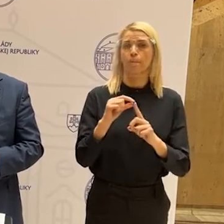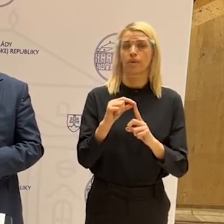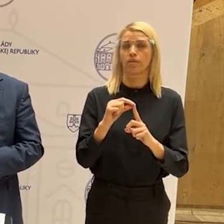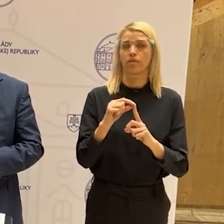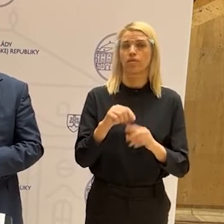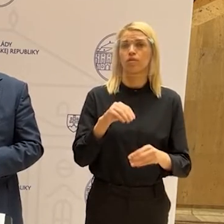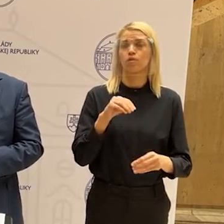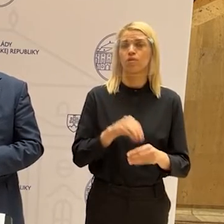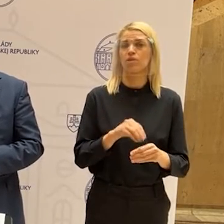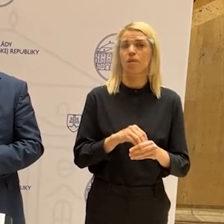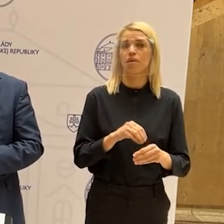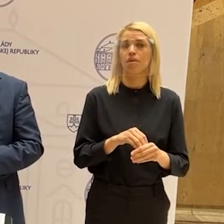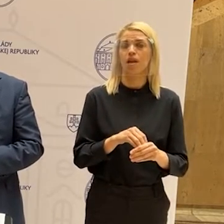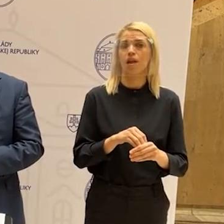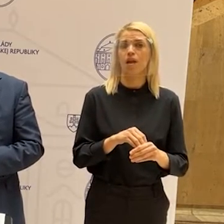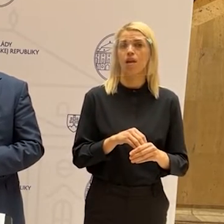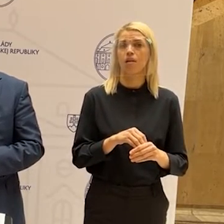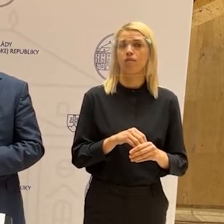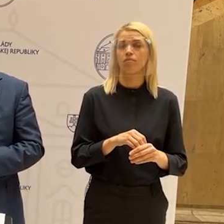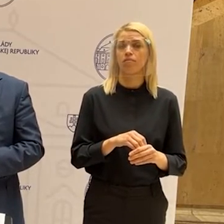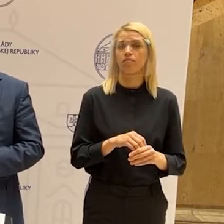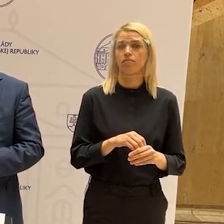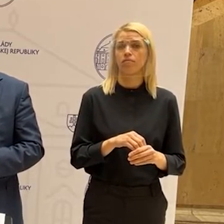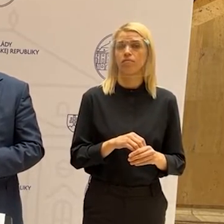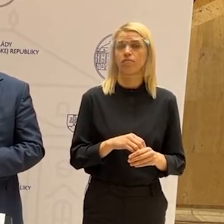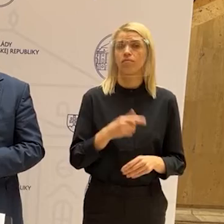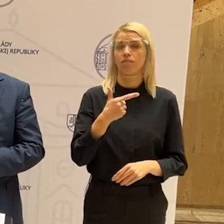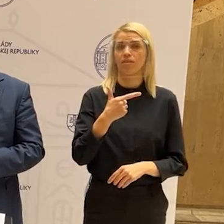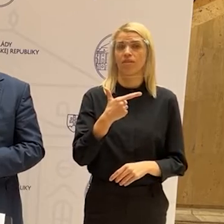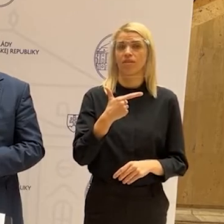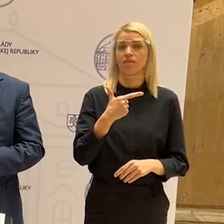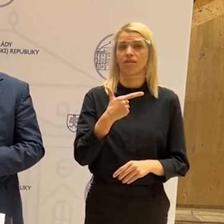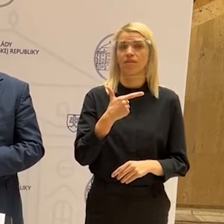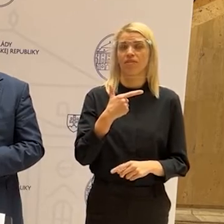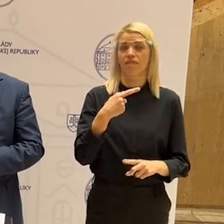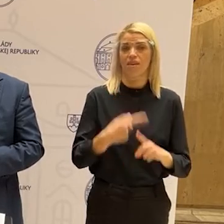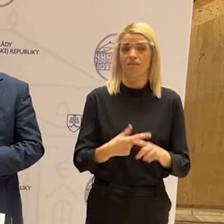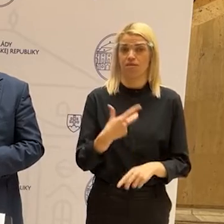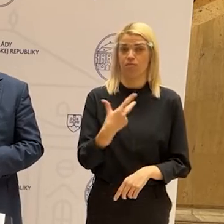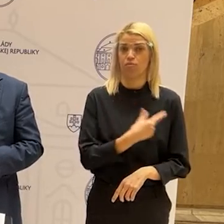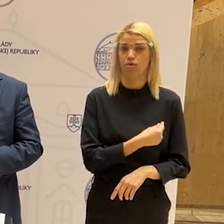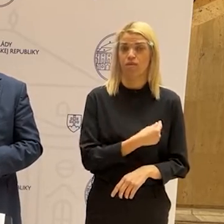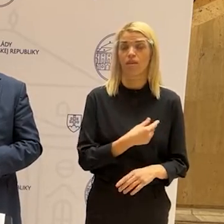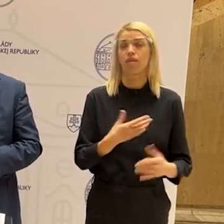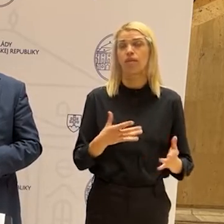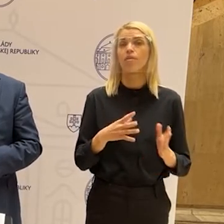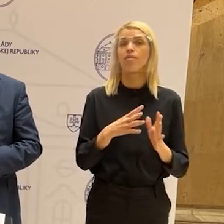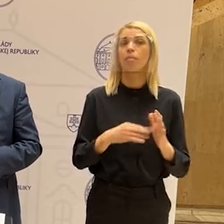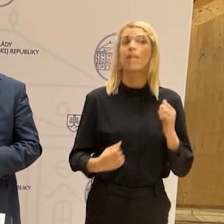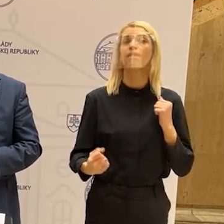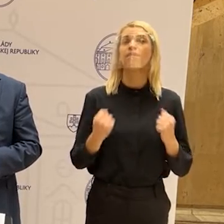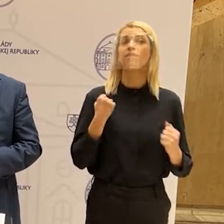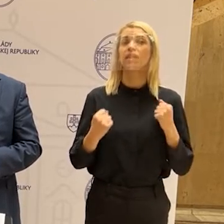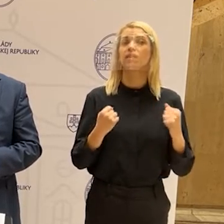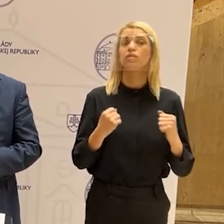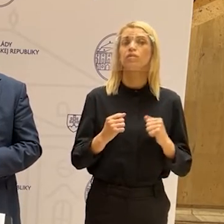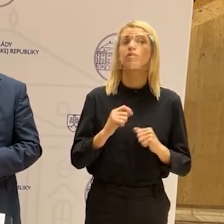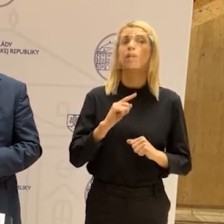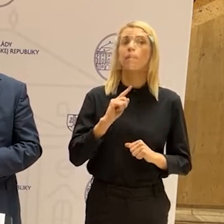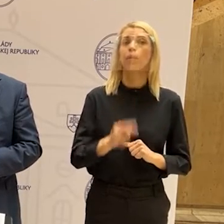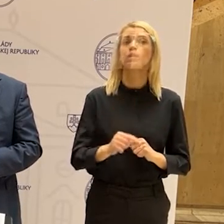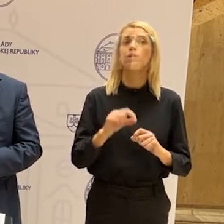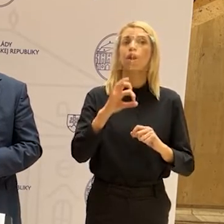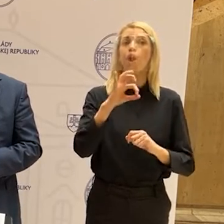dávky očkovania, a napríklad do fitness center až v režime